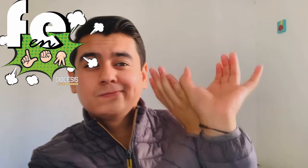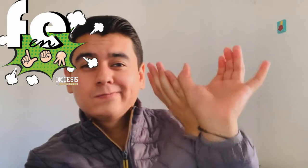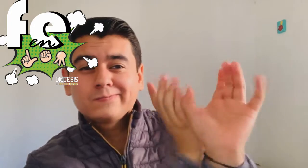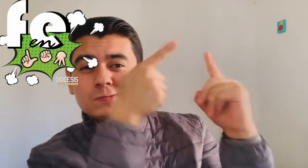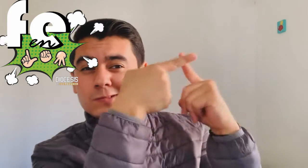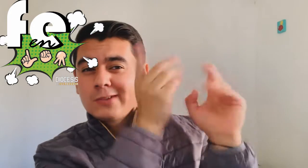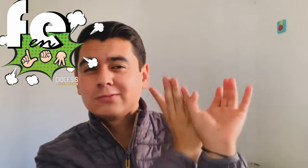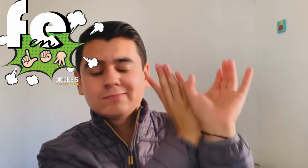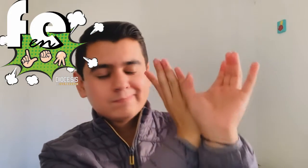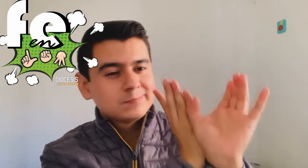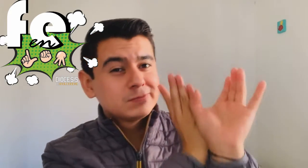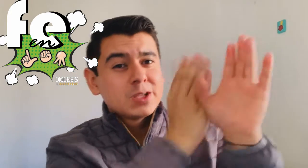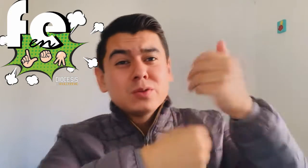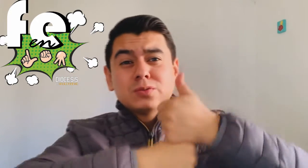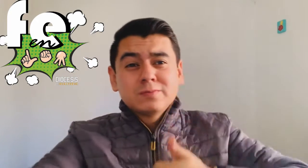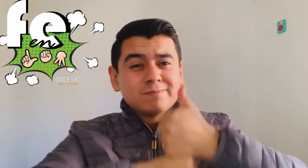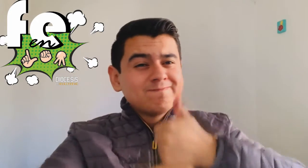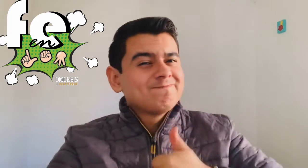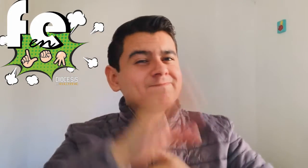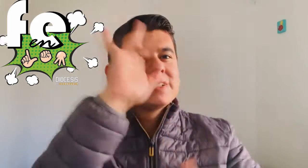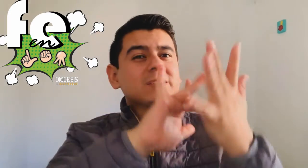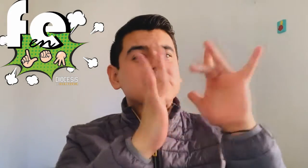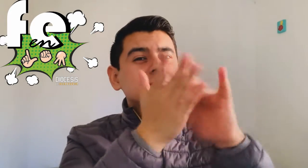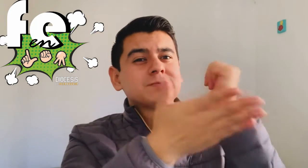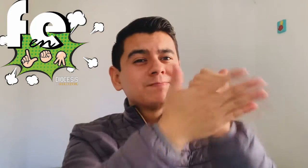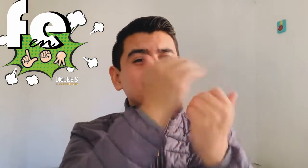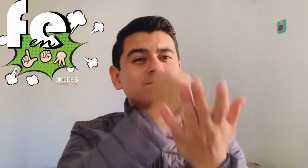Estos días recordamos la pasión, muerte y resurrección de Jesús